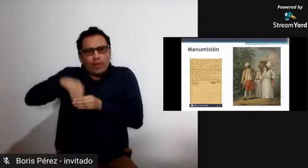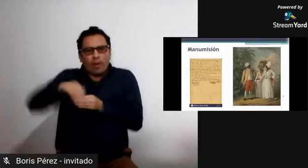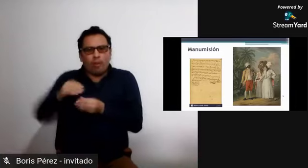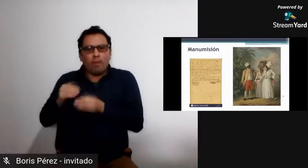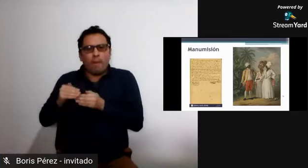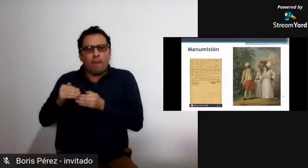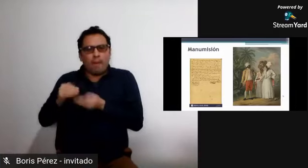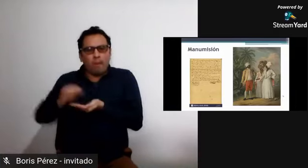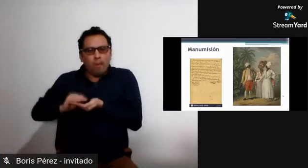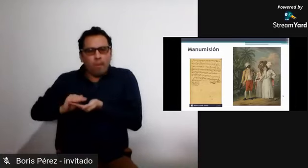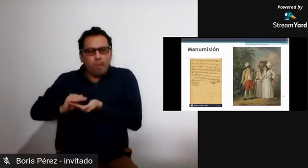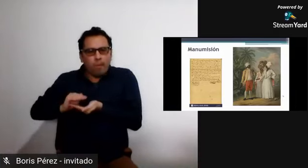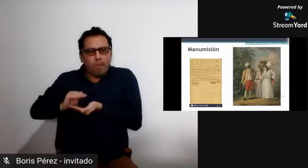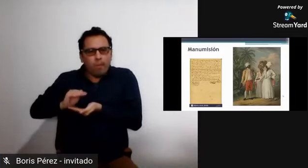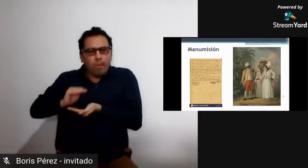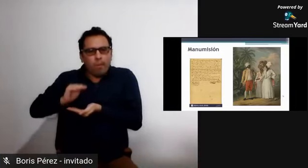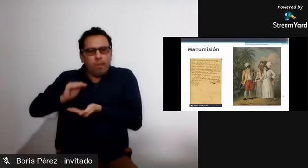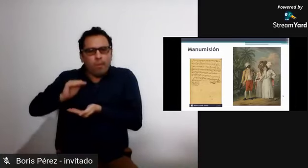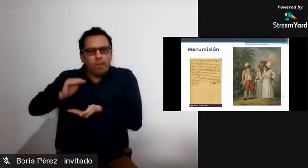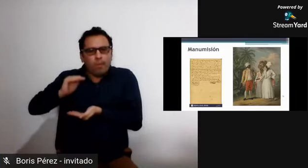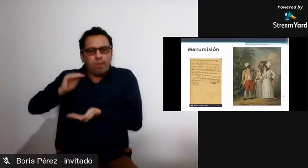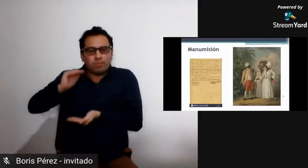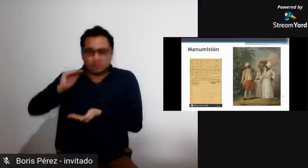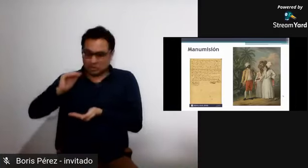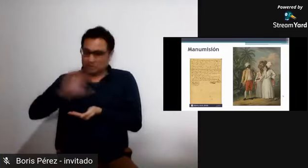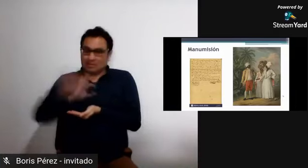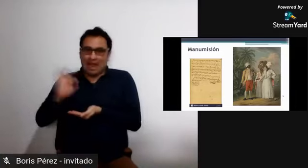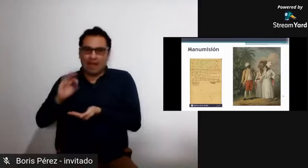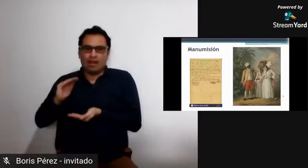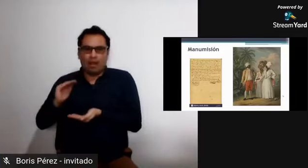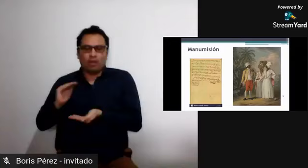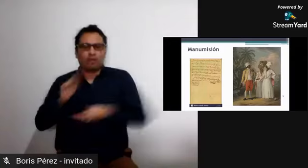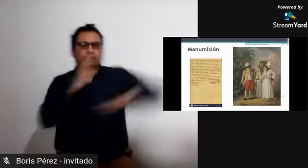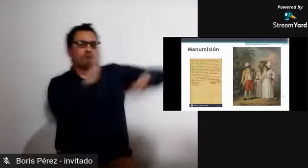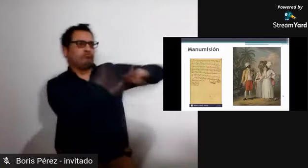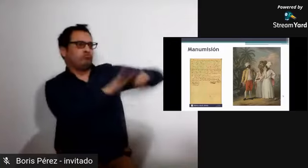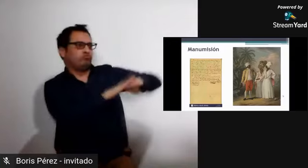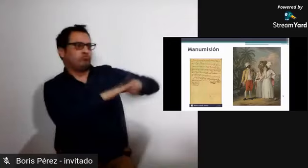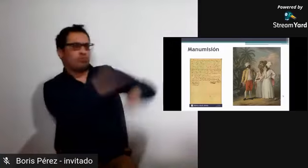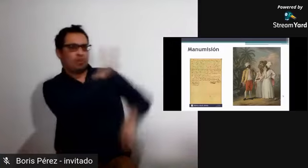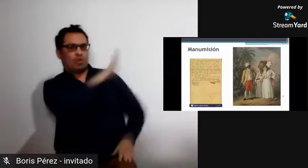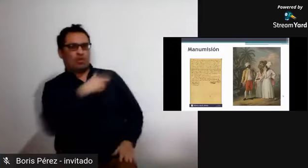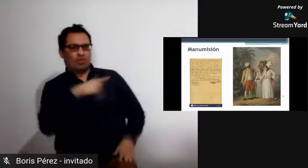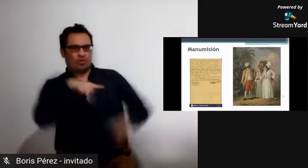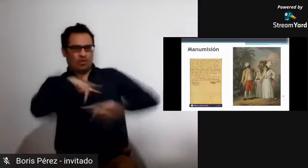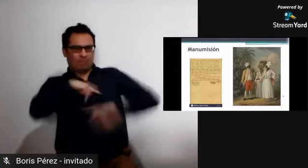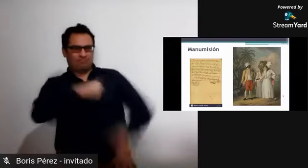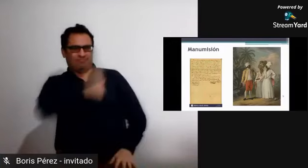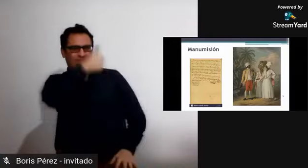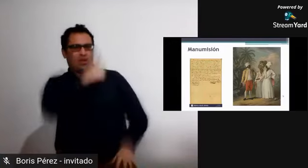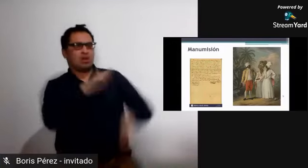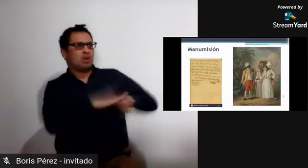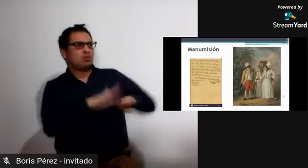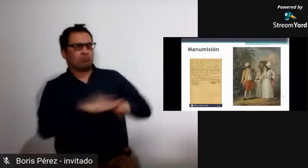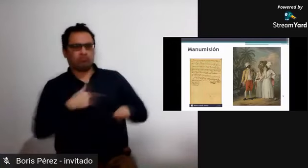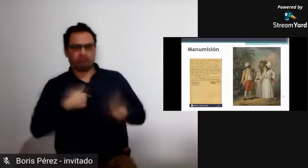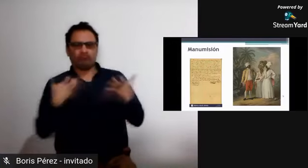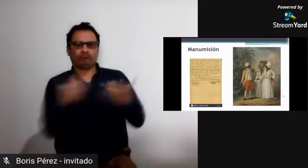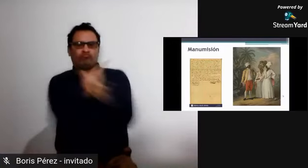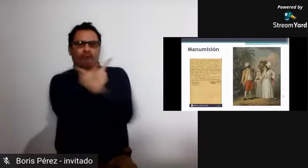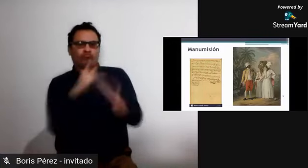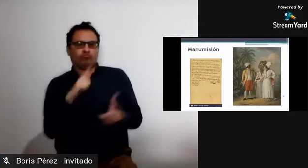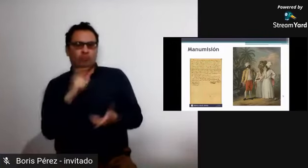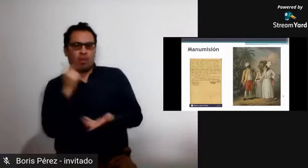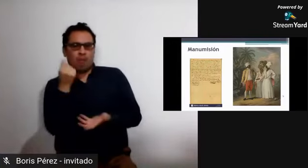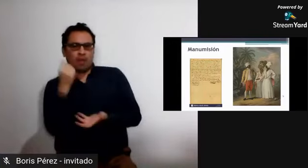Las personas que eran esclavas podían trabajar para sustento propio. Entonces, sus artesanías, parte de su